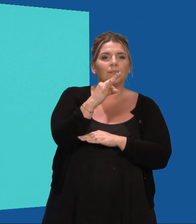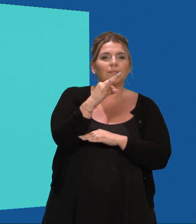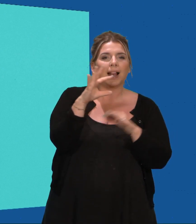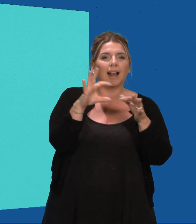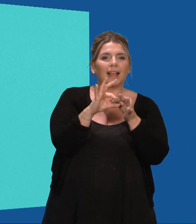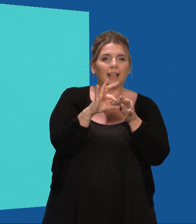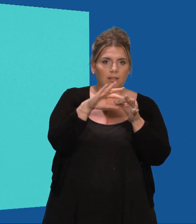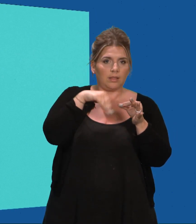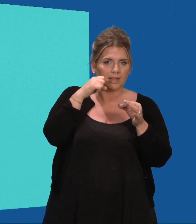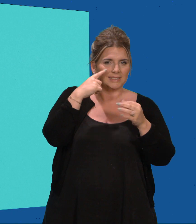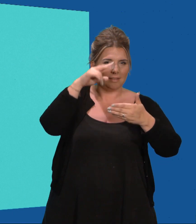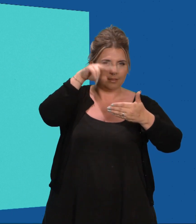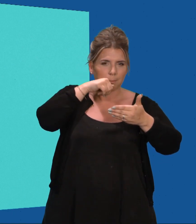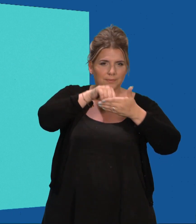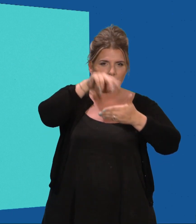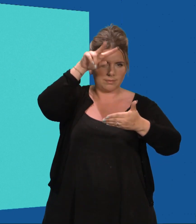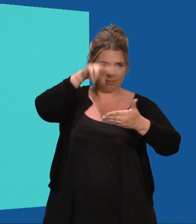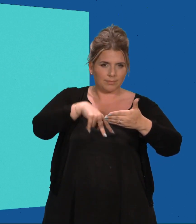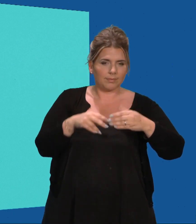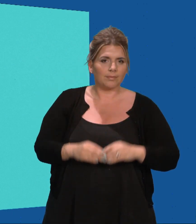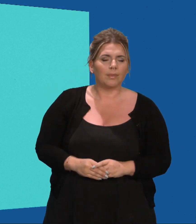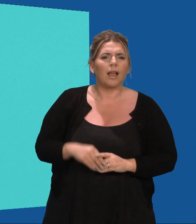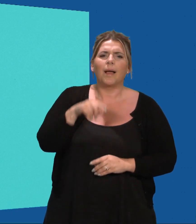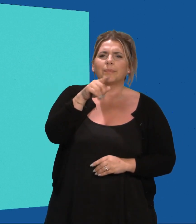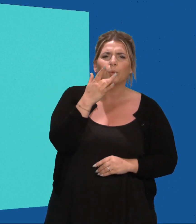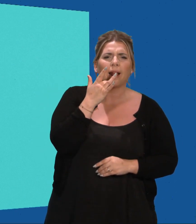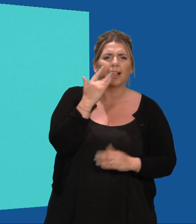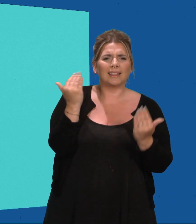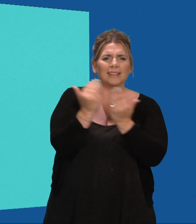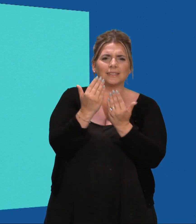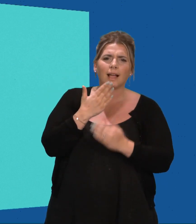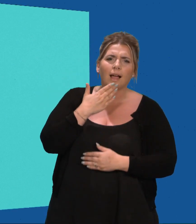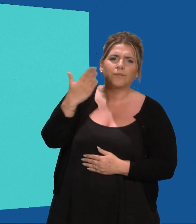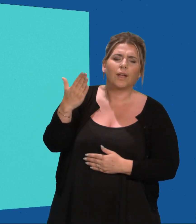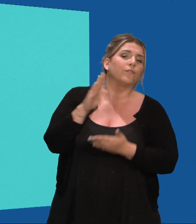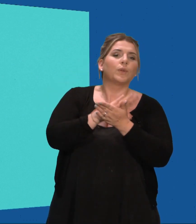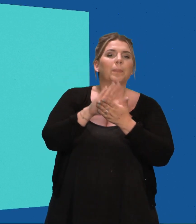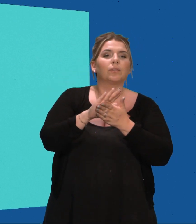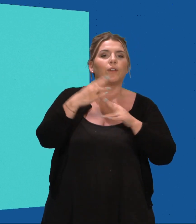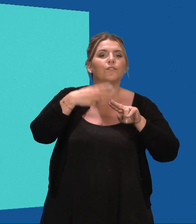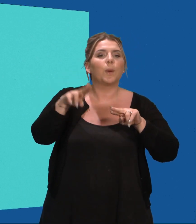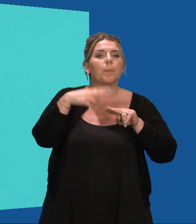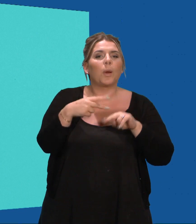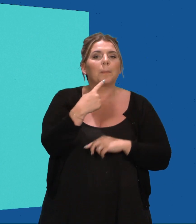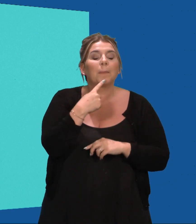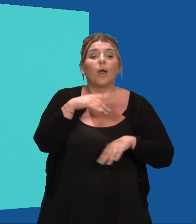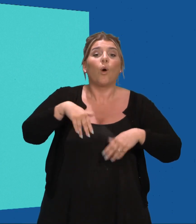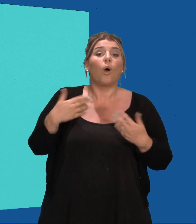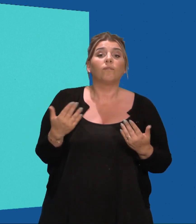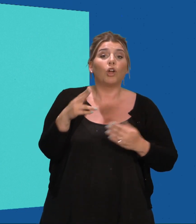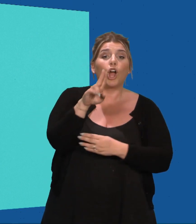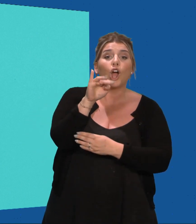Hier kan je de brief raadplegen. Wil je dienstverleningen aanvragen, zoals bijvoorbeeld een verbouwpremie of uitpas?